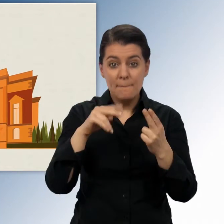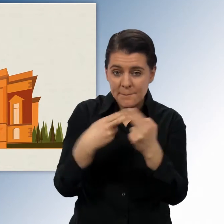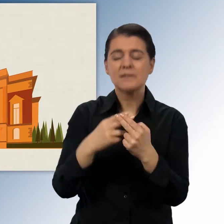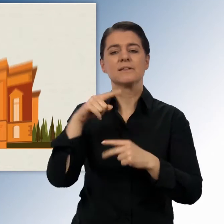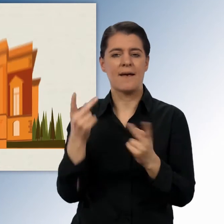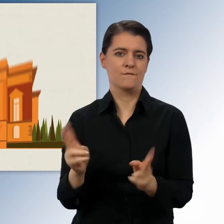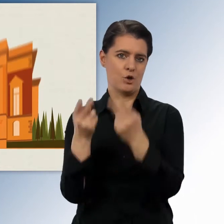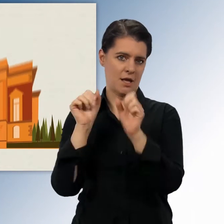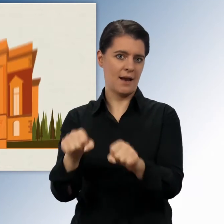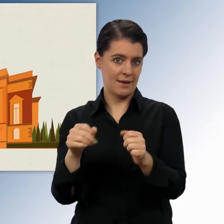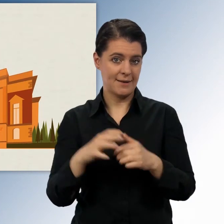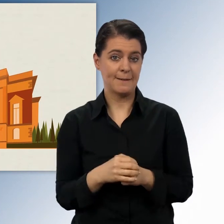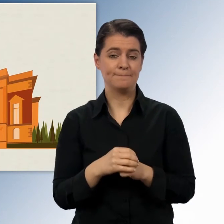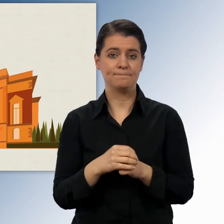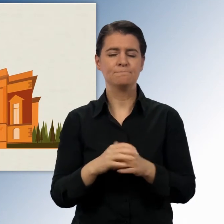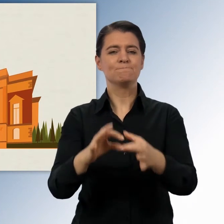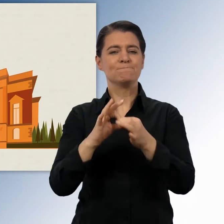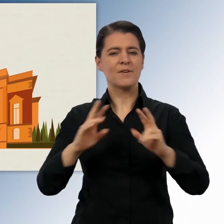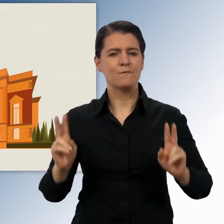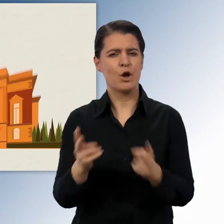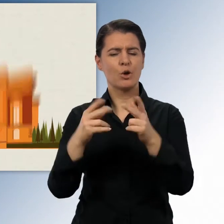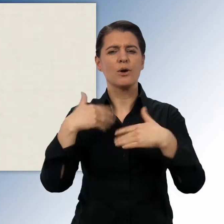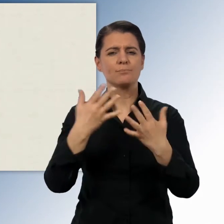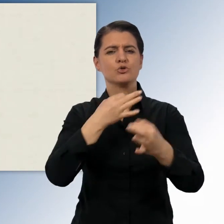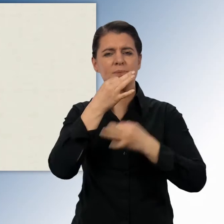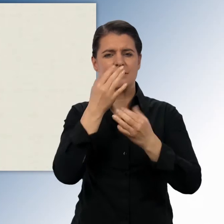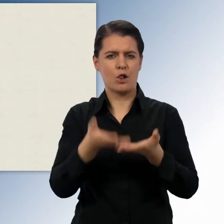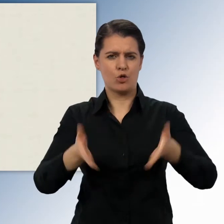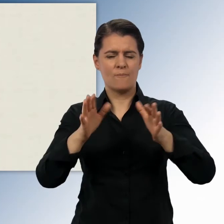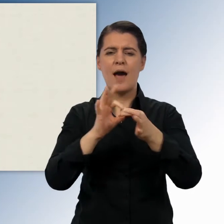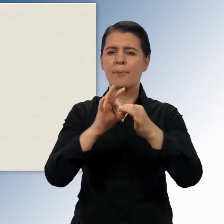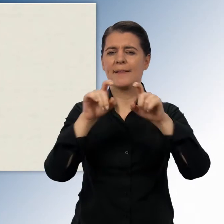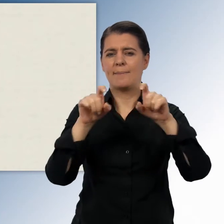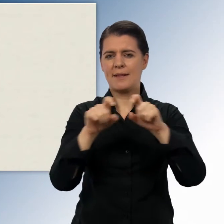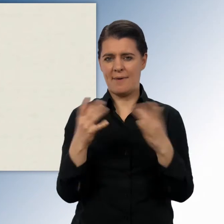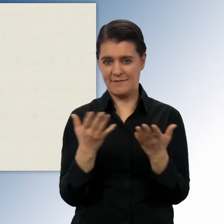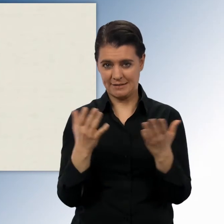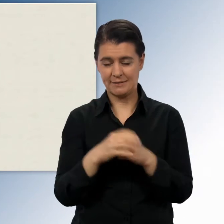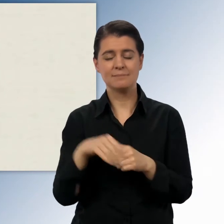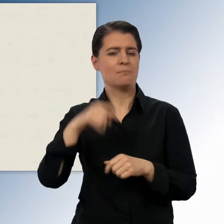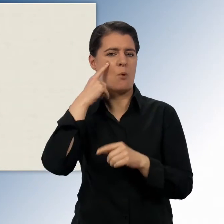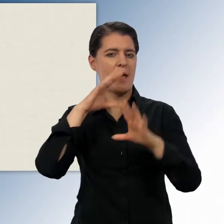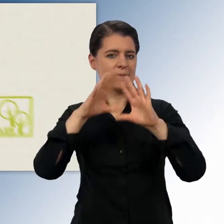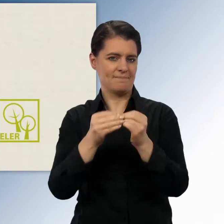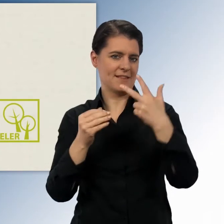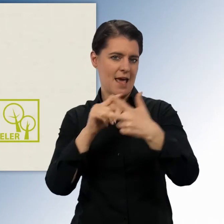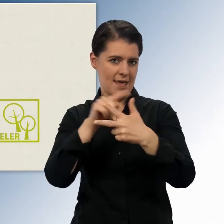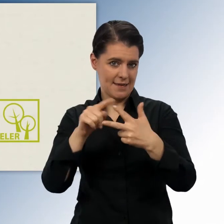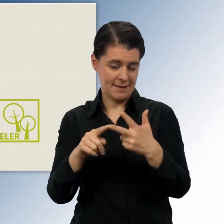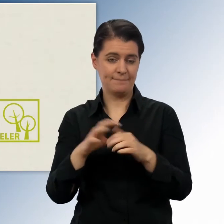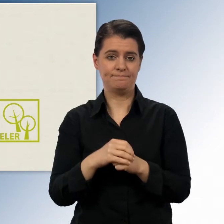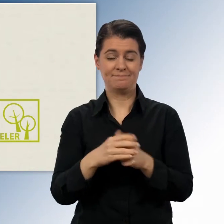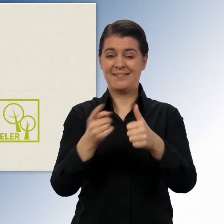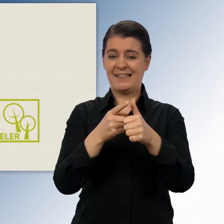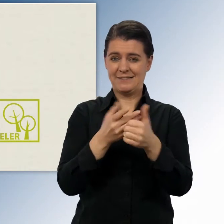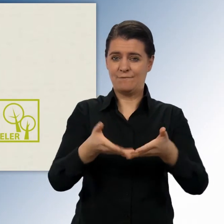gefördert werden kann. Um die Förderung sinnvoll zu nutzen, gibt es nach Themen geordnet spezielle Fördertöpfe. Im